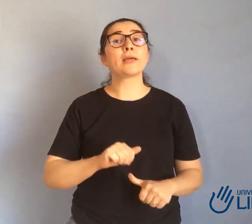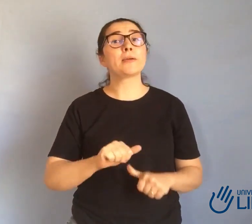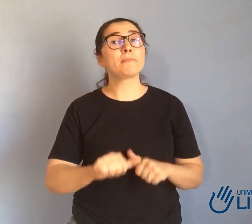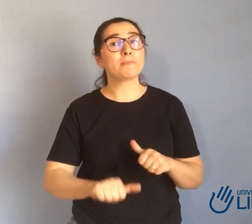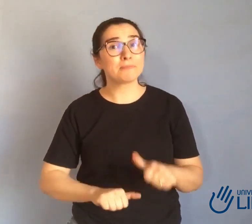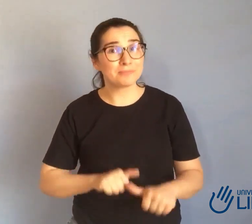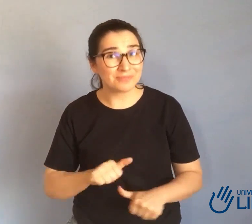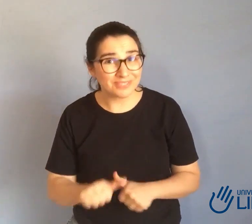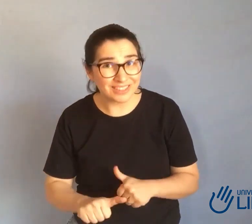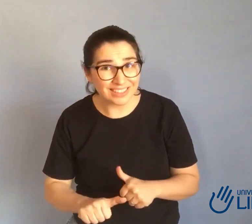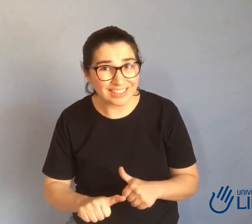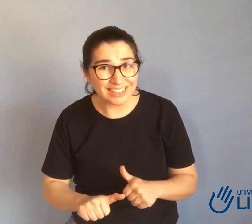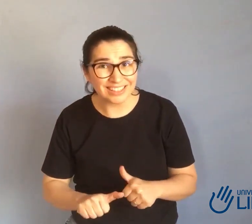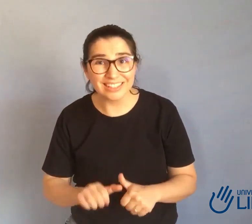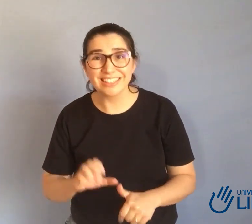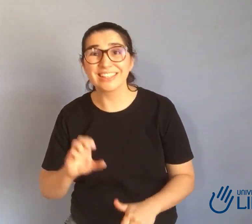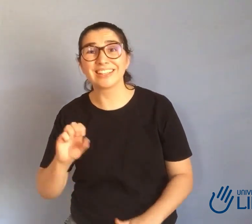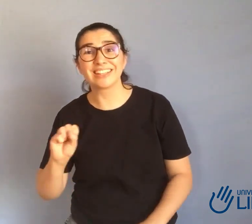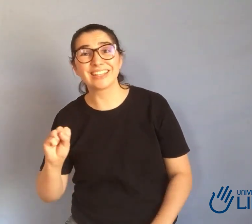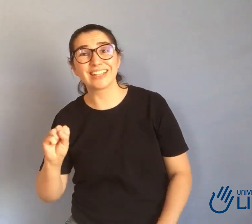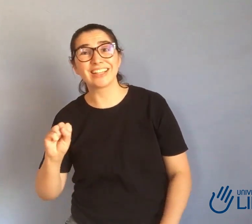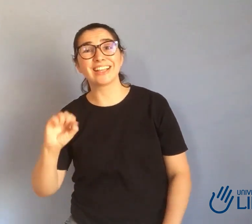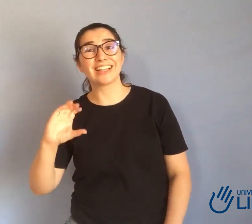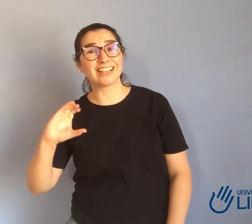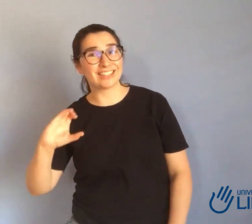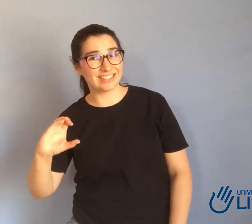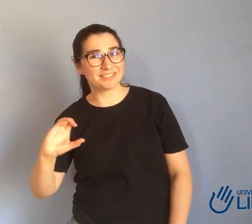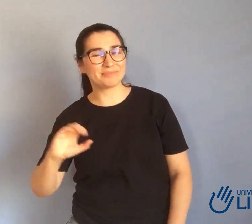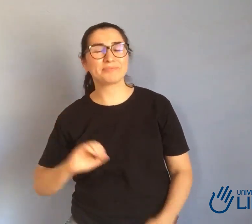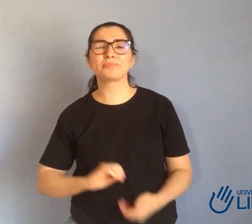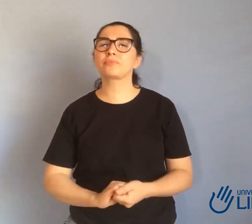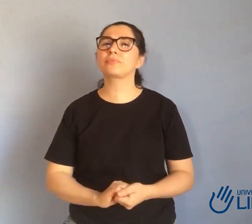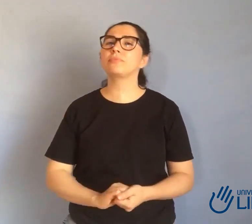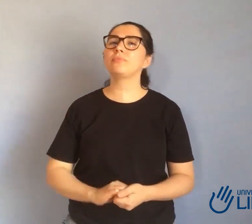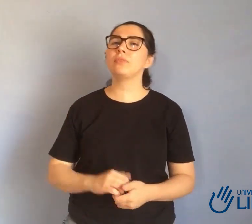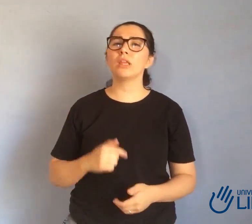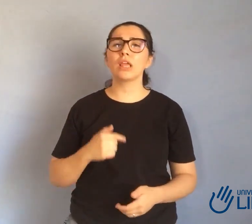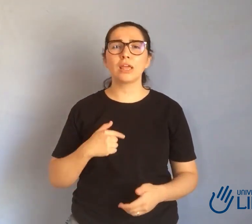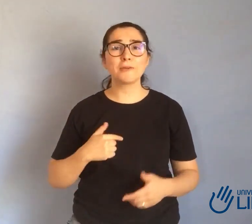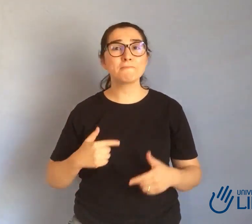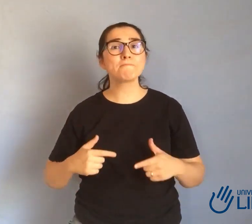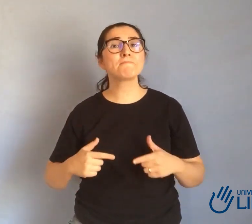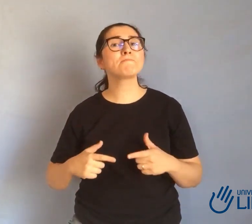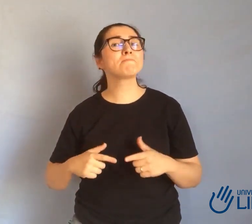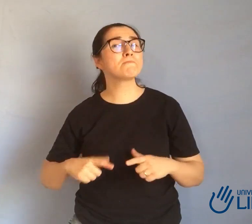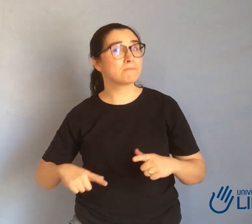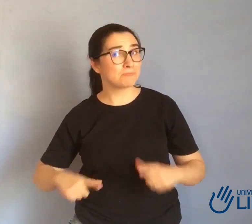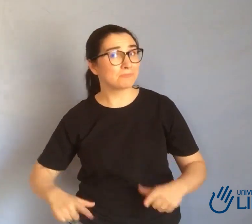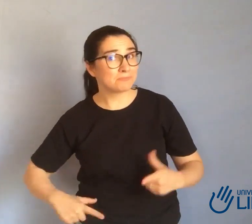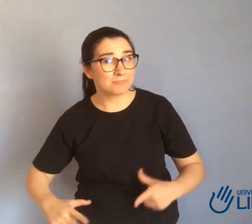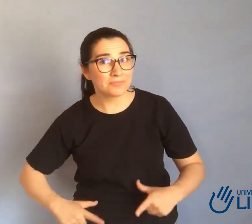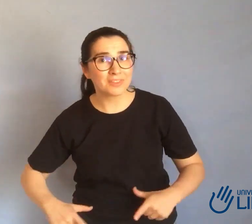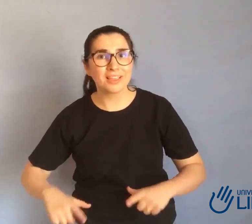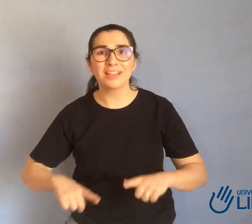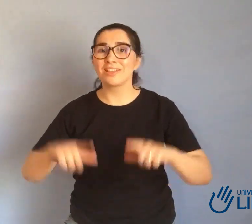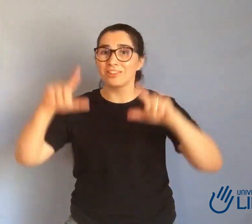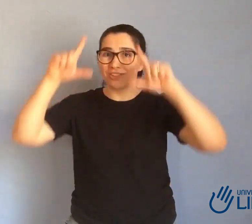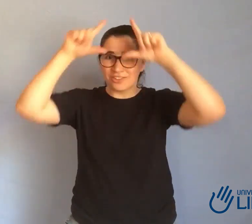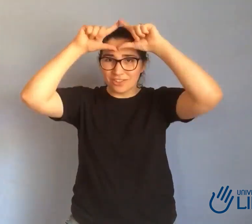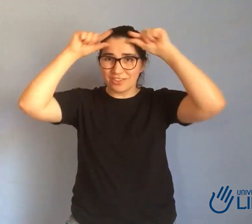nesse meio tempo aí surgiram várias outras coisas que tornaram prioridade na minha vida, né? Eu fui casar e